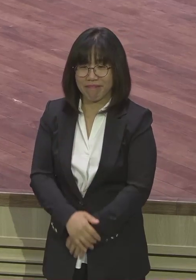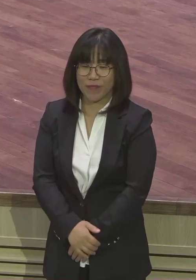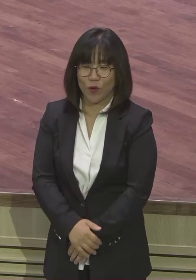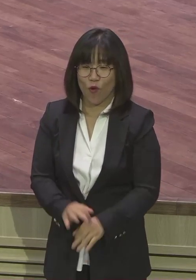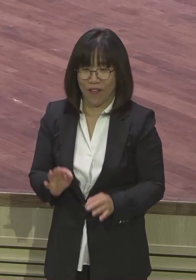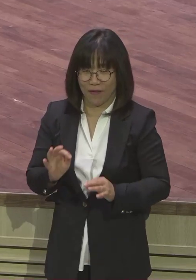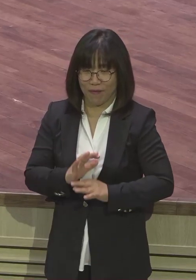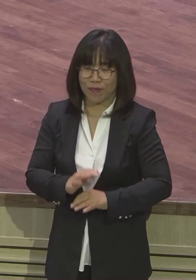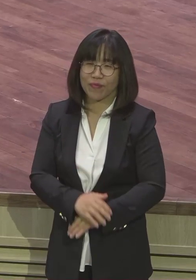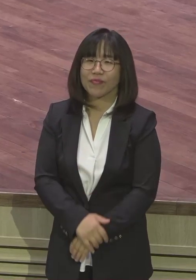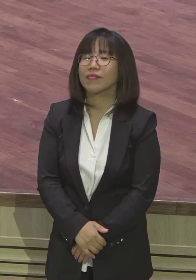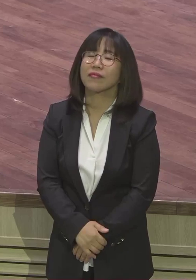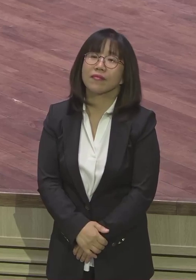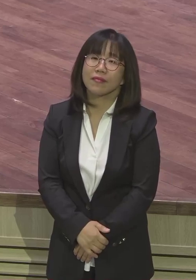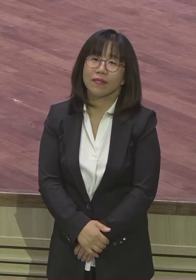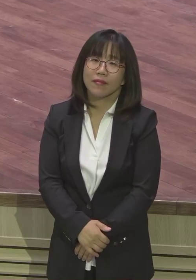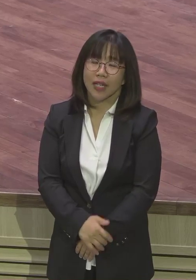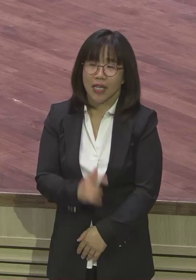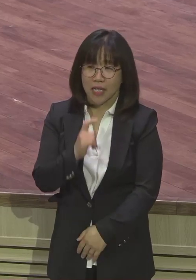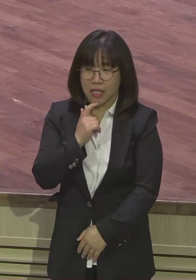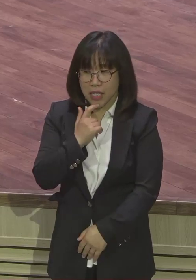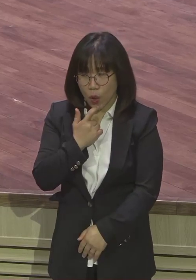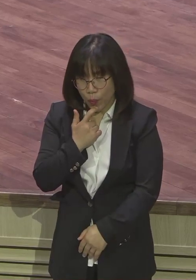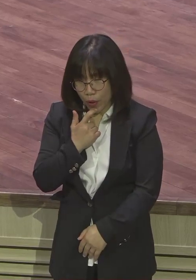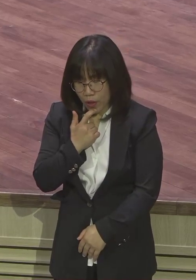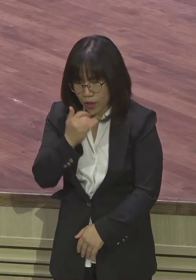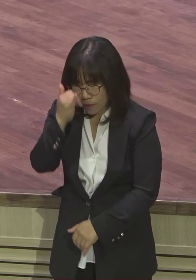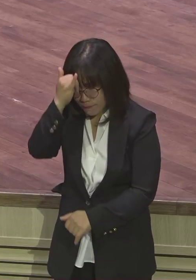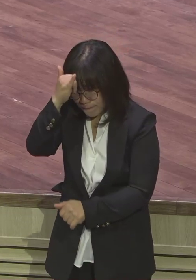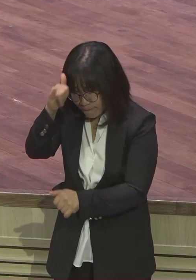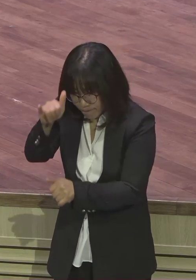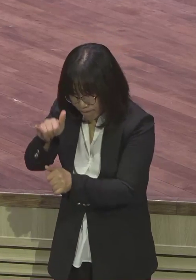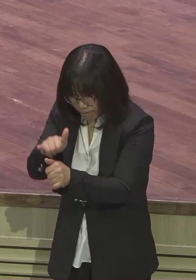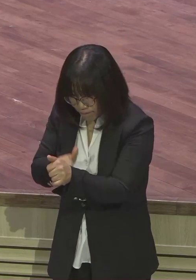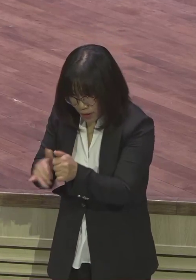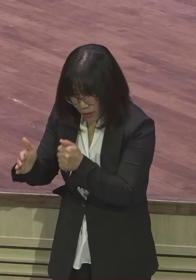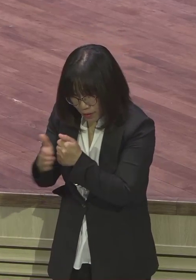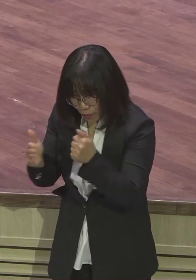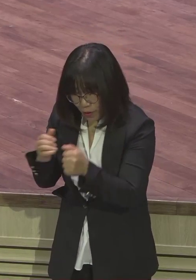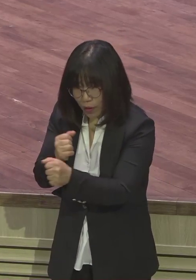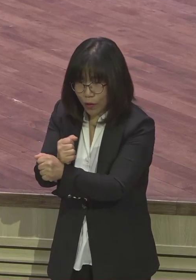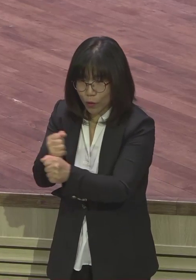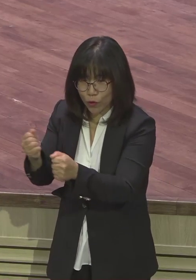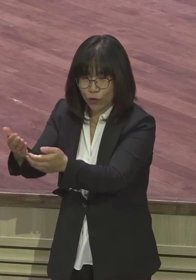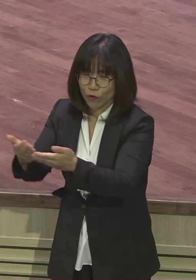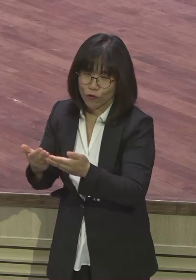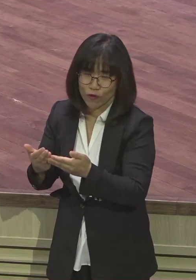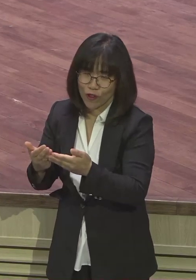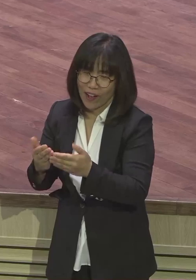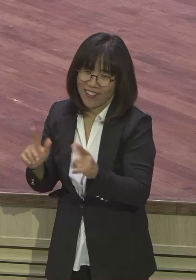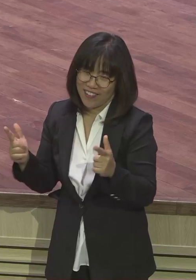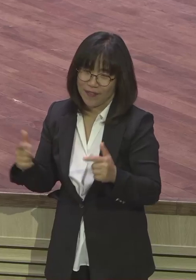이 단순히 야곱이 정중히 예의를 갖추어서 용수를 빌어서 그리 된 게 아니에요. 이거는요.